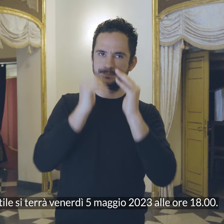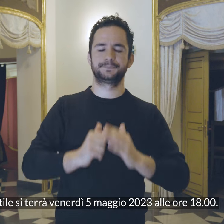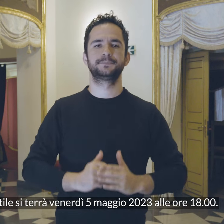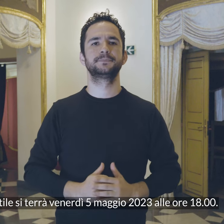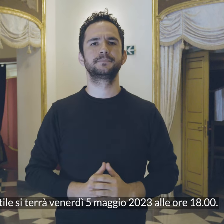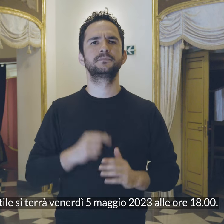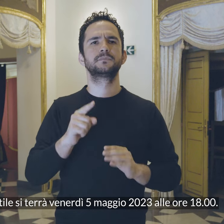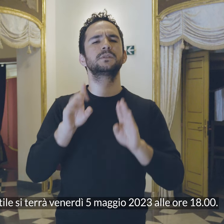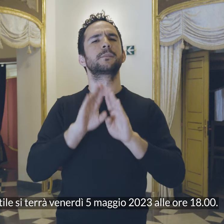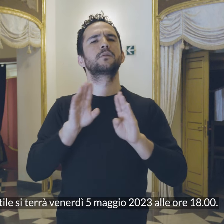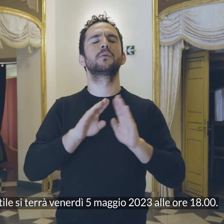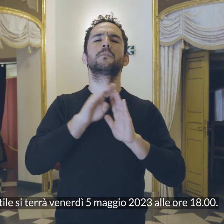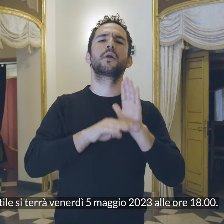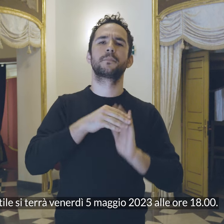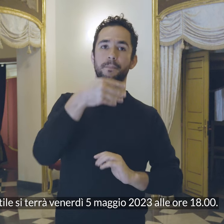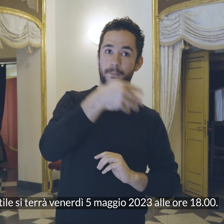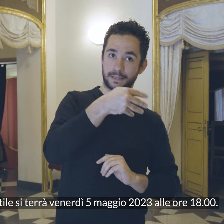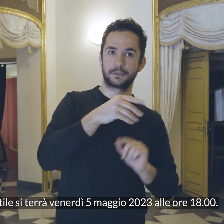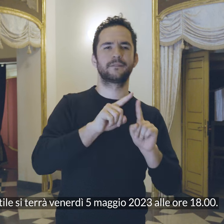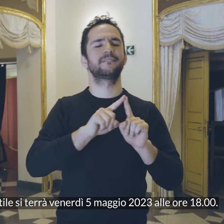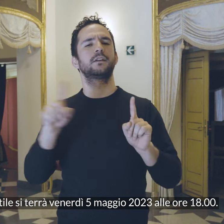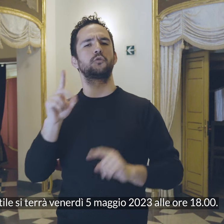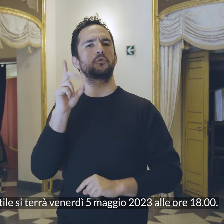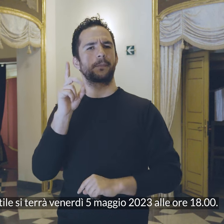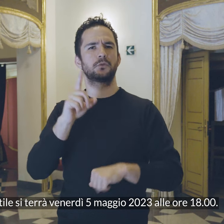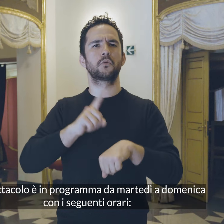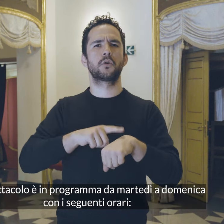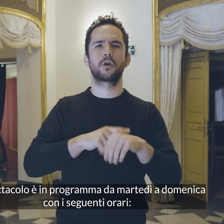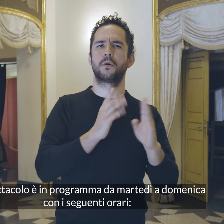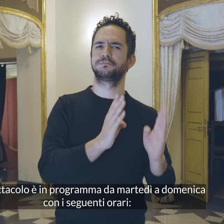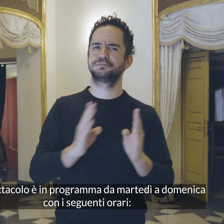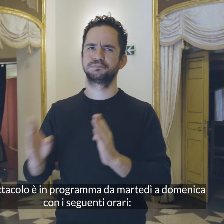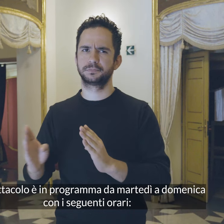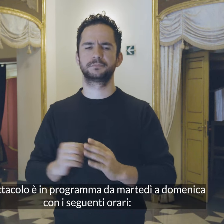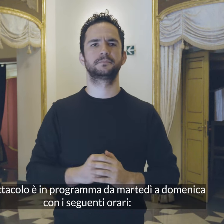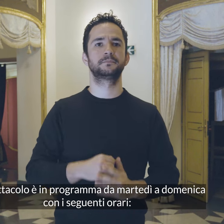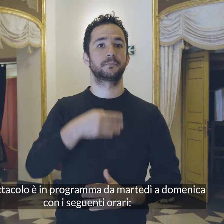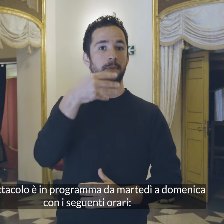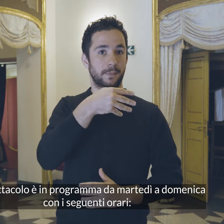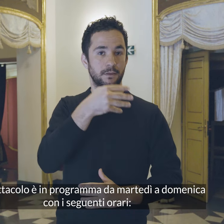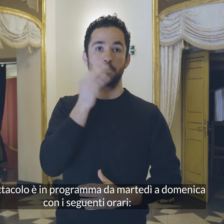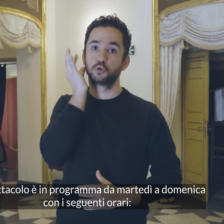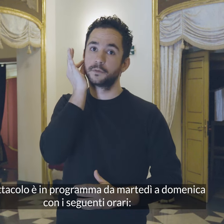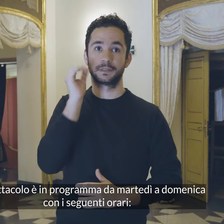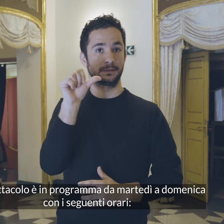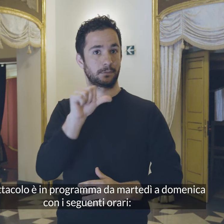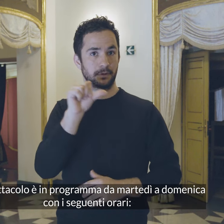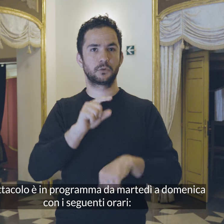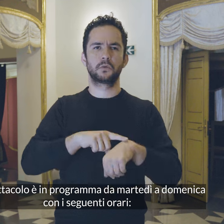venerdì 5 maggio 2023 alle ore 18 Lo spettacolo è in programma da martedì a domenica